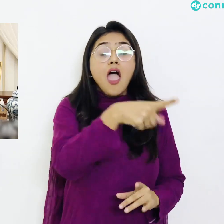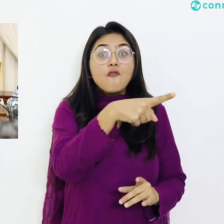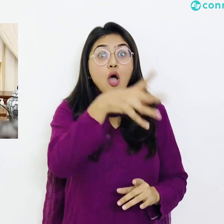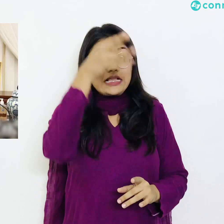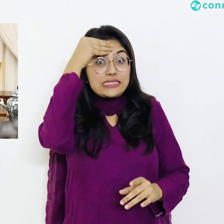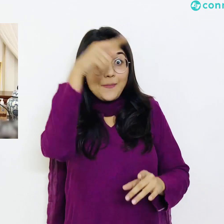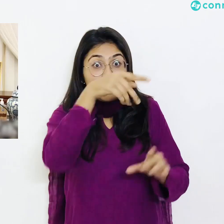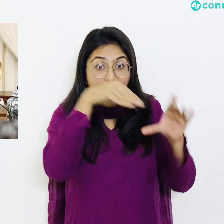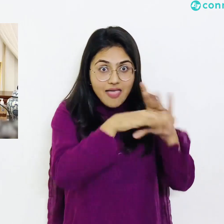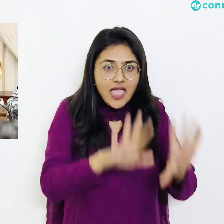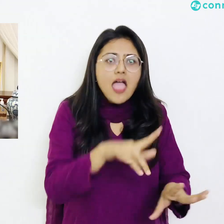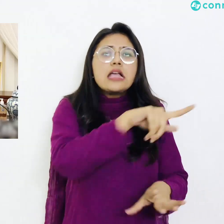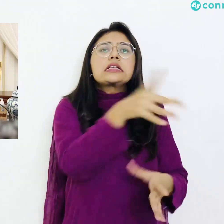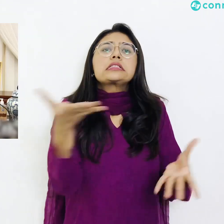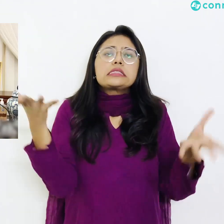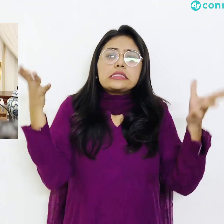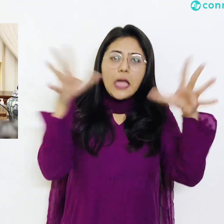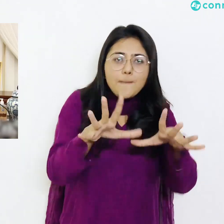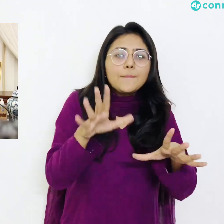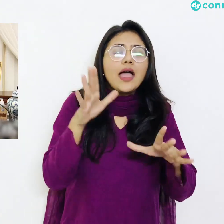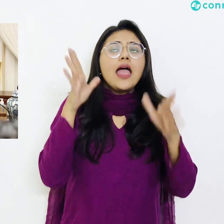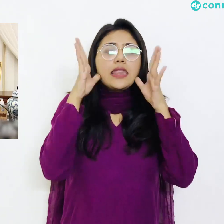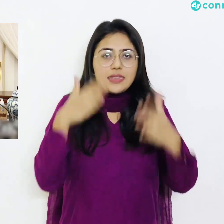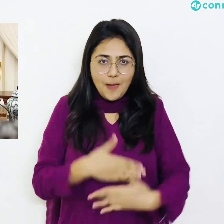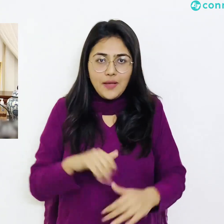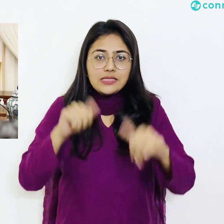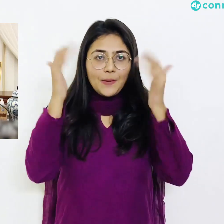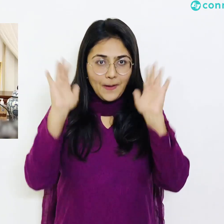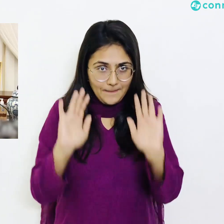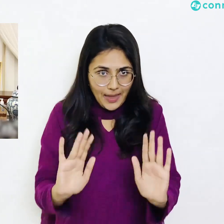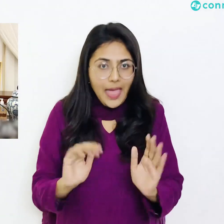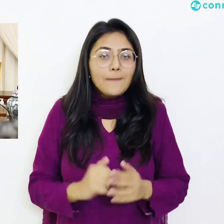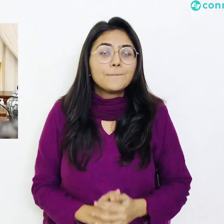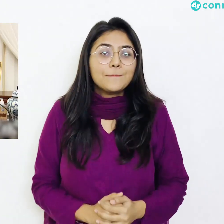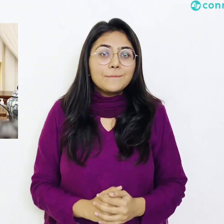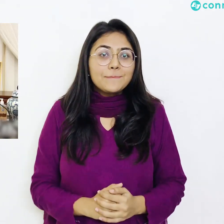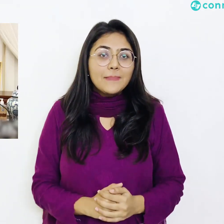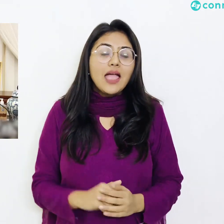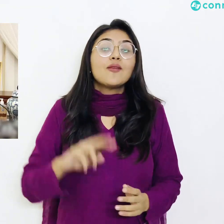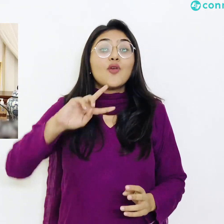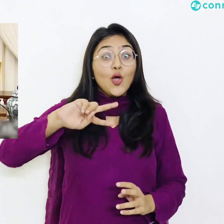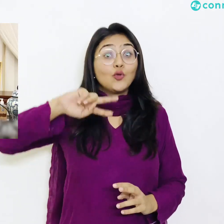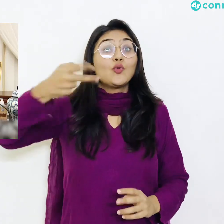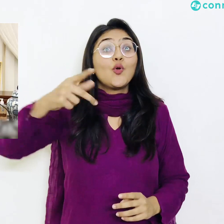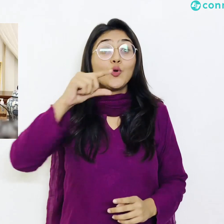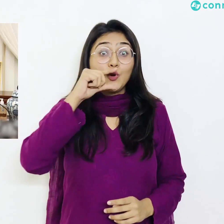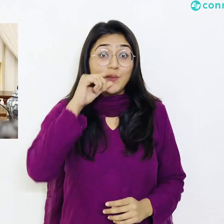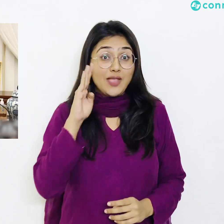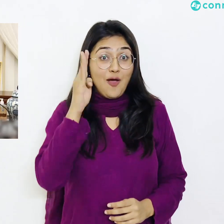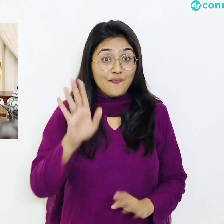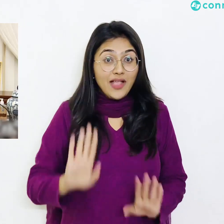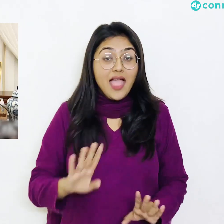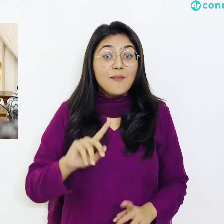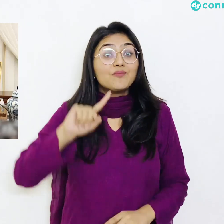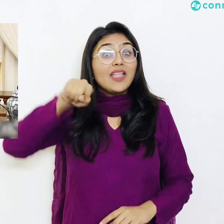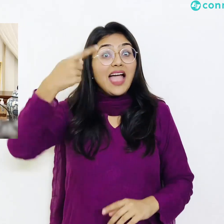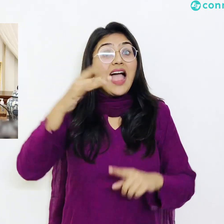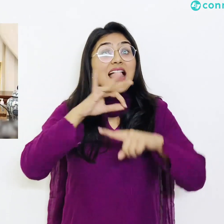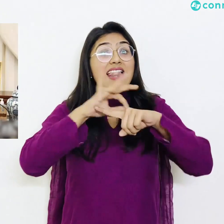جبا جماعت نماز پڑھیں کل انشاءاللہ تعالی پرسوں سے رمضان شریف شروع ہوگا کل رات تراویہ ہوں گی